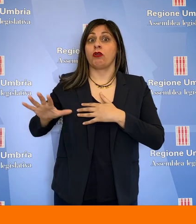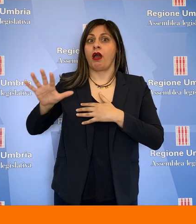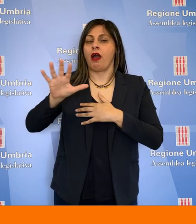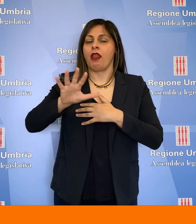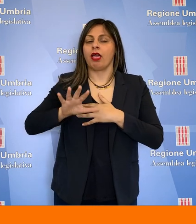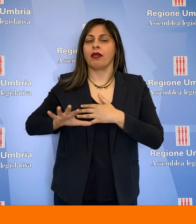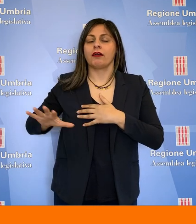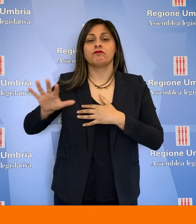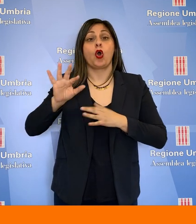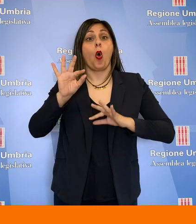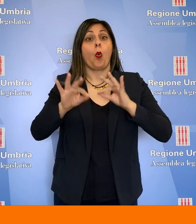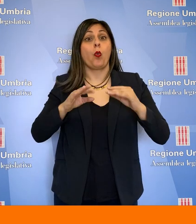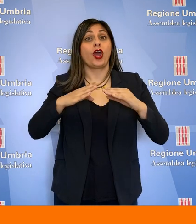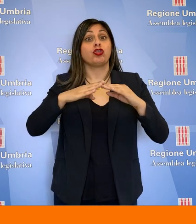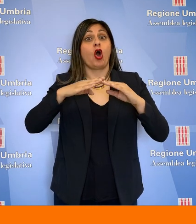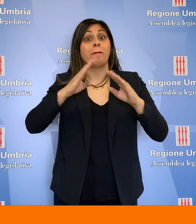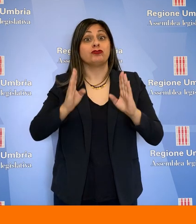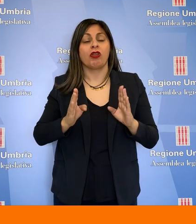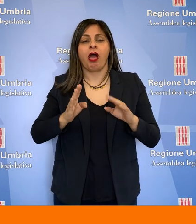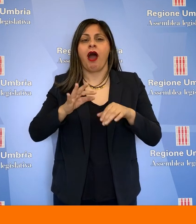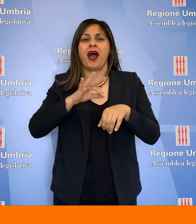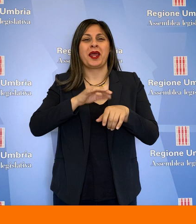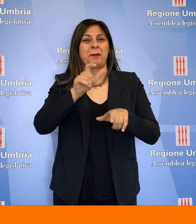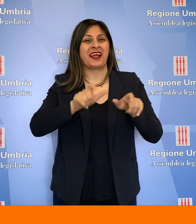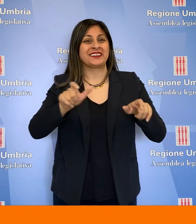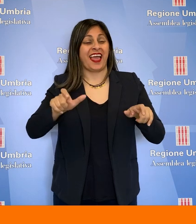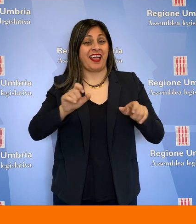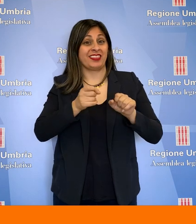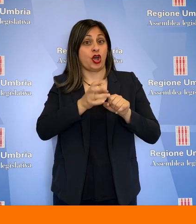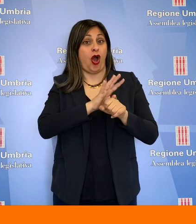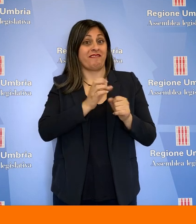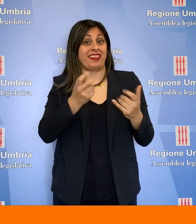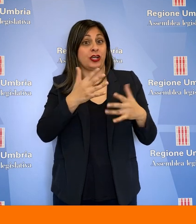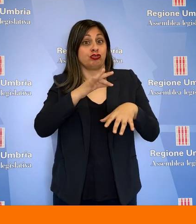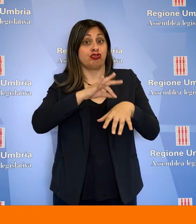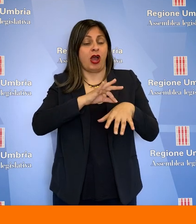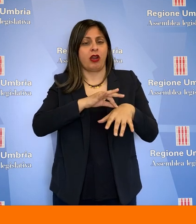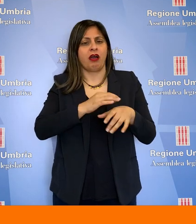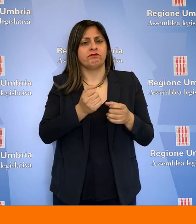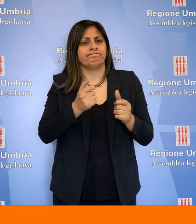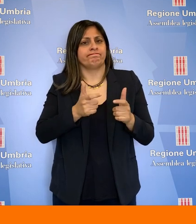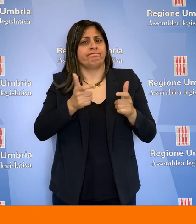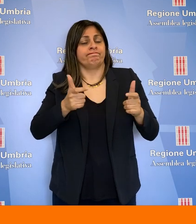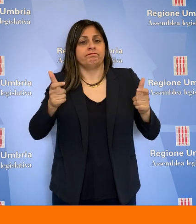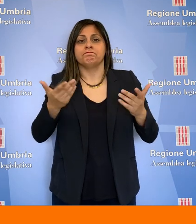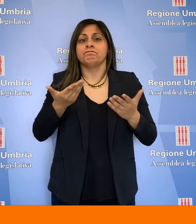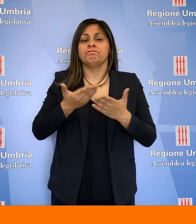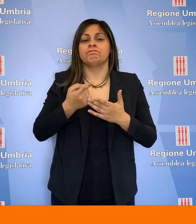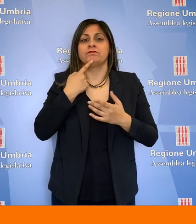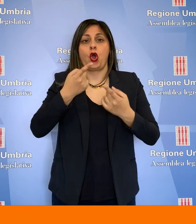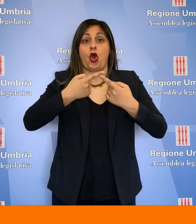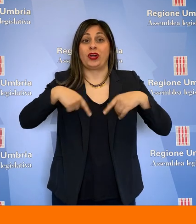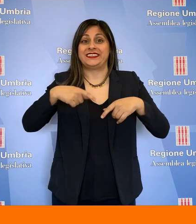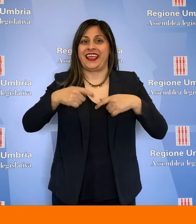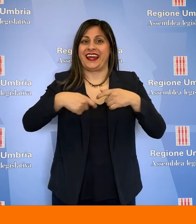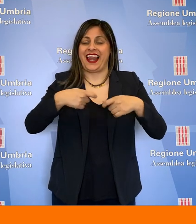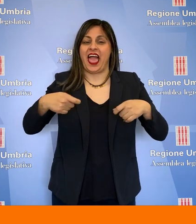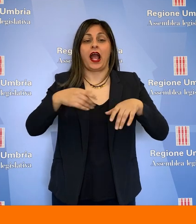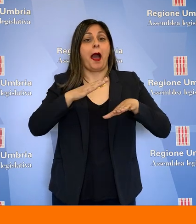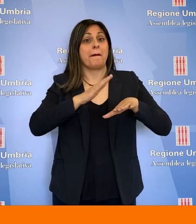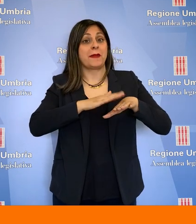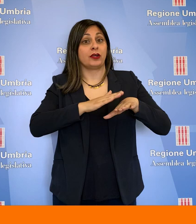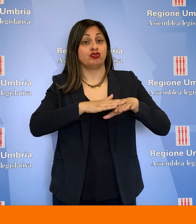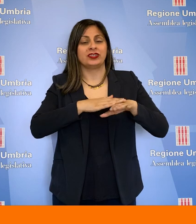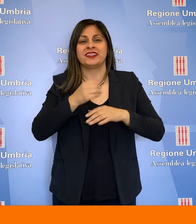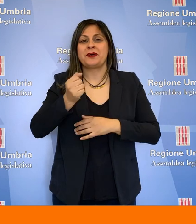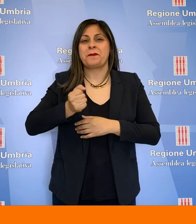potenziamento delle cure domiciliari per i pazienti affetti da Covid-19, presentata dai consiglieri regionali della Lega,